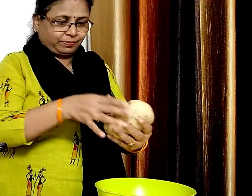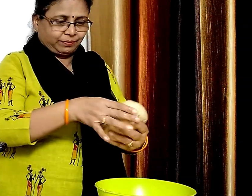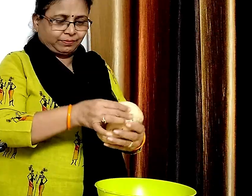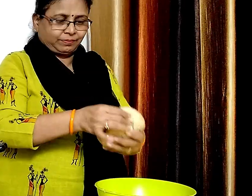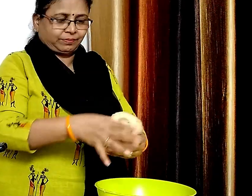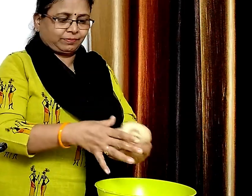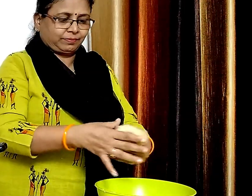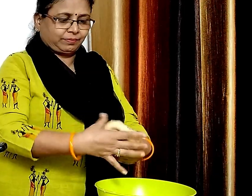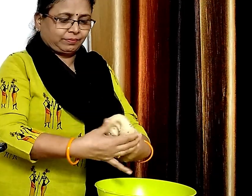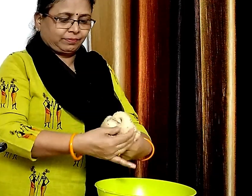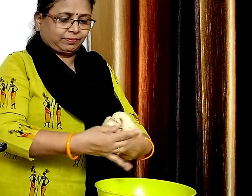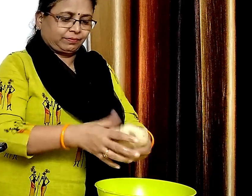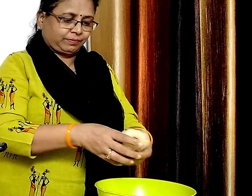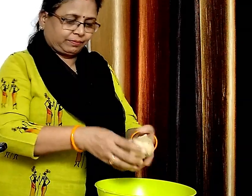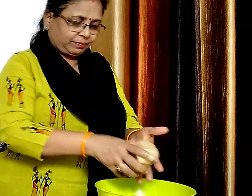देखिए डो कितना सॉफ्ट बना है